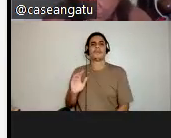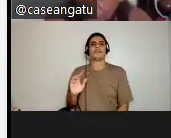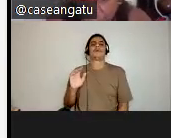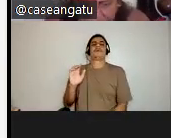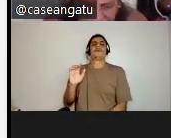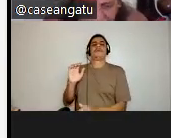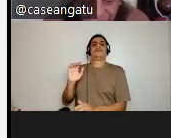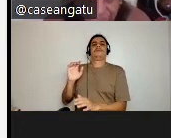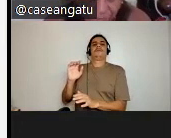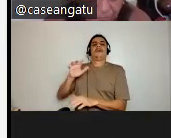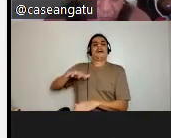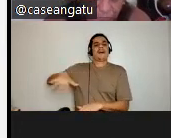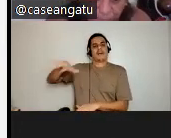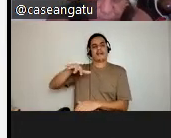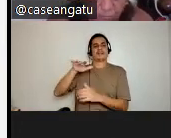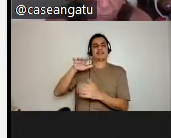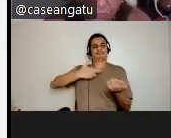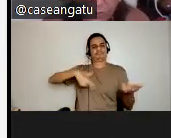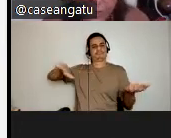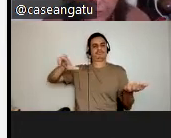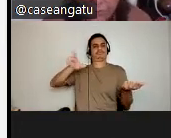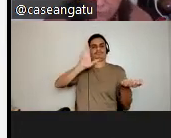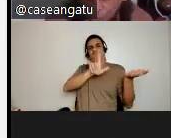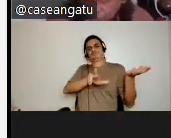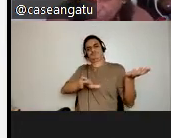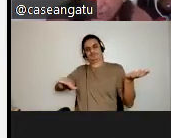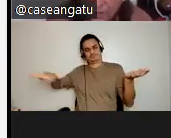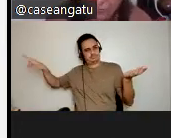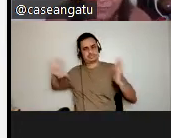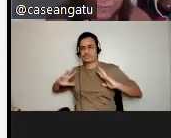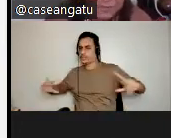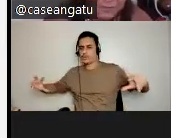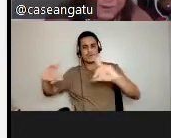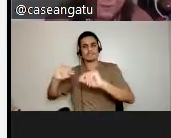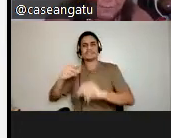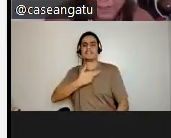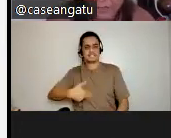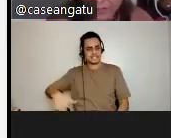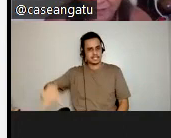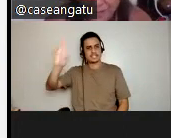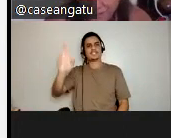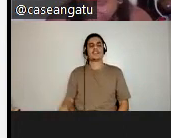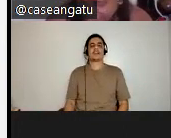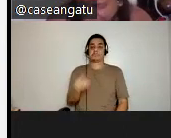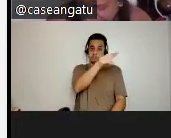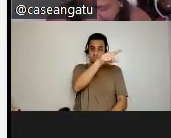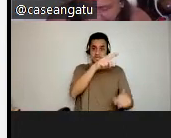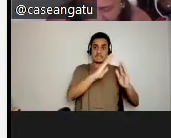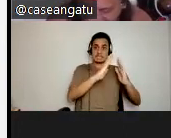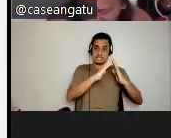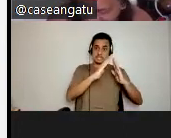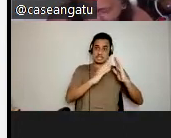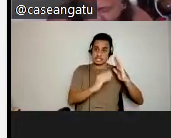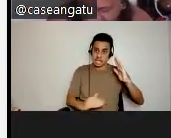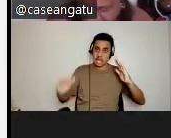ao povo do xamanismo, ao povo dos santos, ao povo de terreiro, ao povo de todas as religiões. Saravá, pra quem é Saravá? Amém, pra quem é do